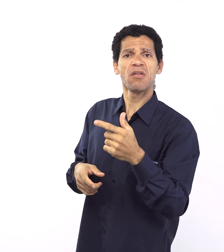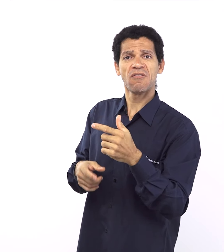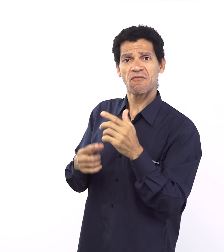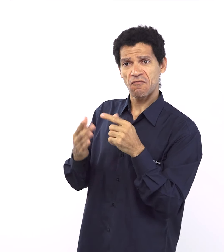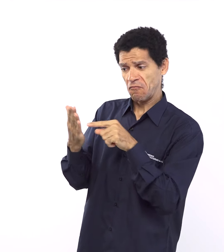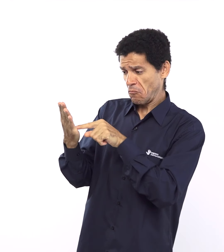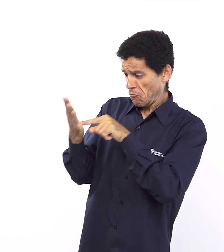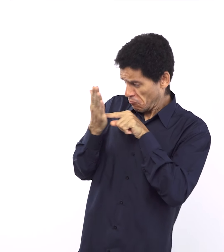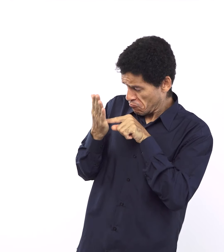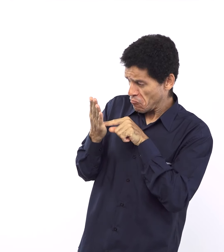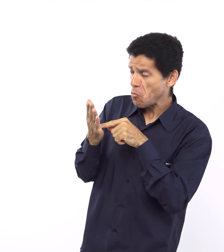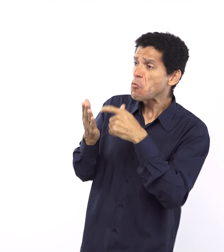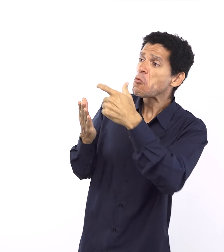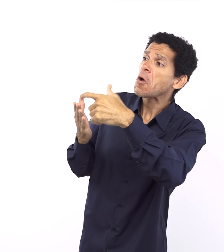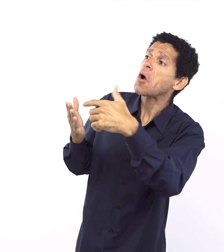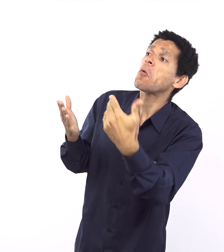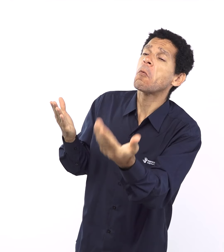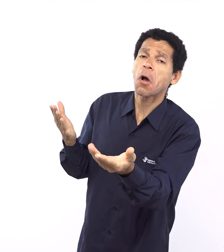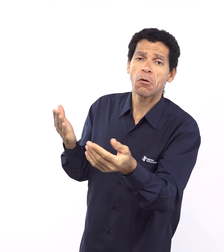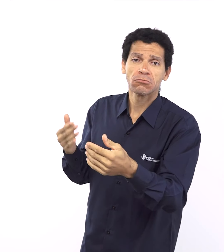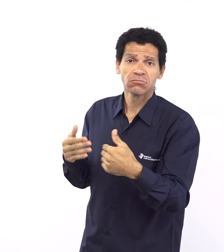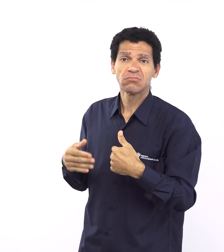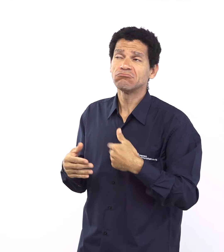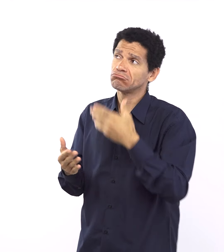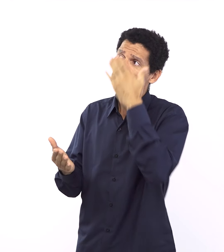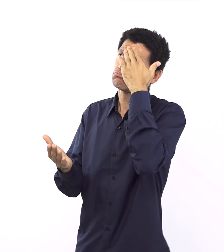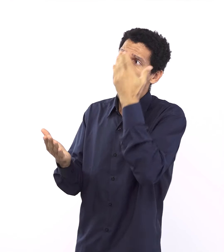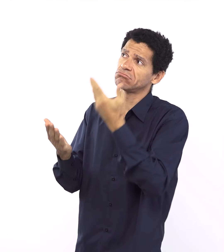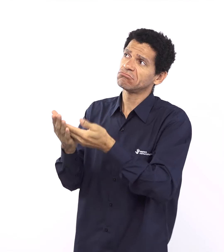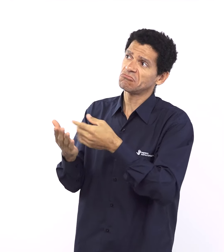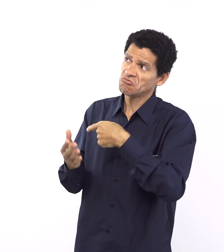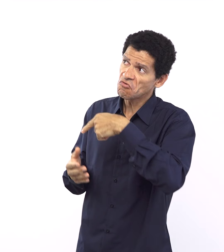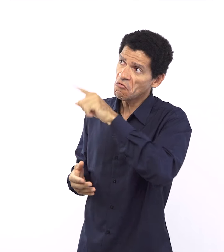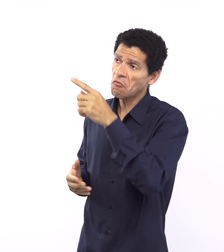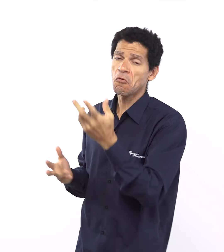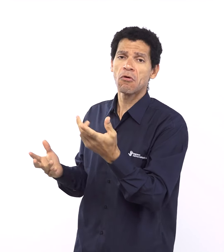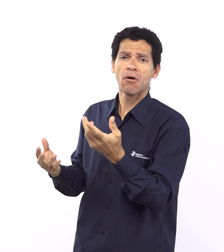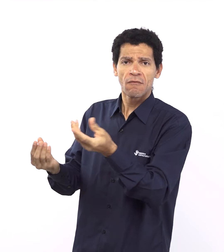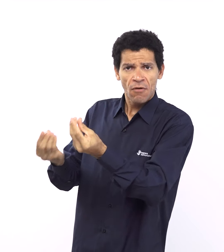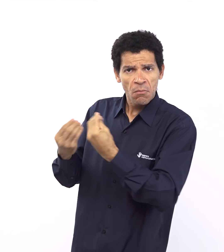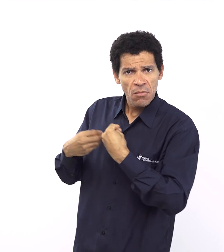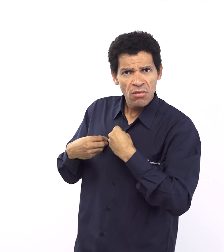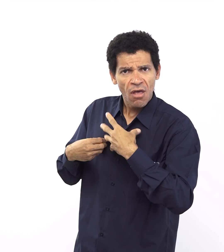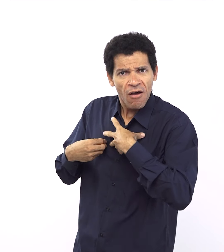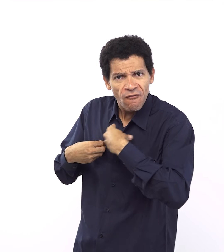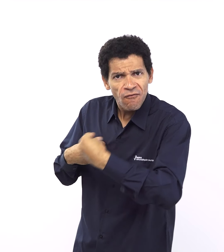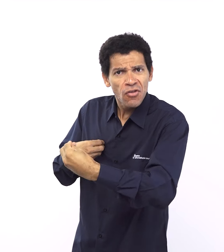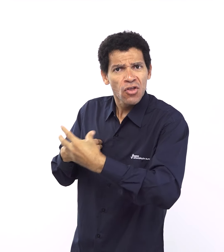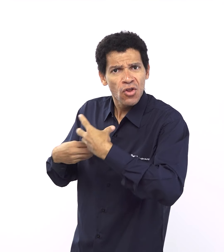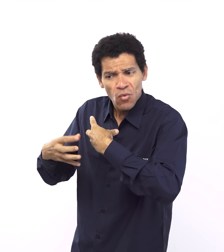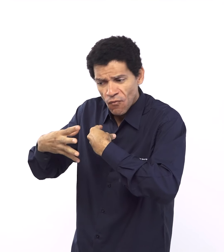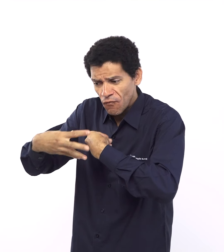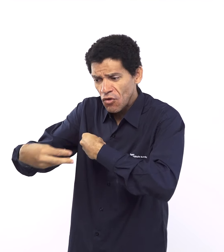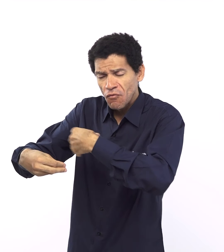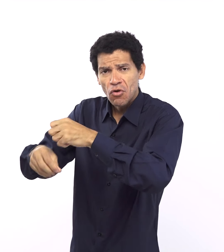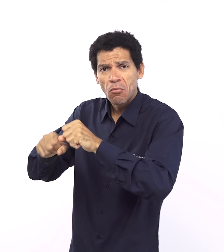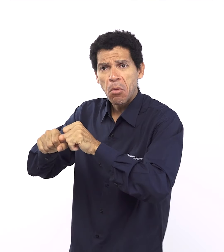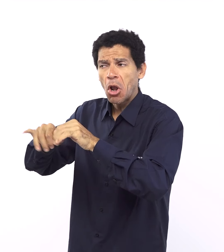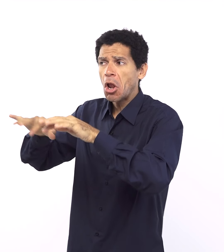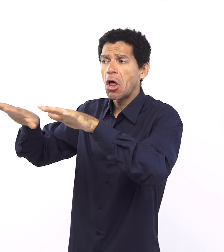o mandamento de Deus, que era de se espalhar, não é? Mas eles têm um propósito em se unir assim, né? Que é criar um grande nome pra si